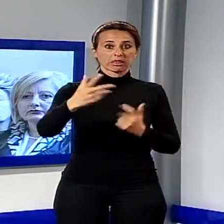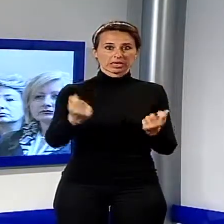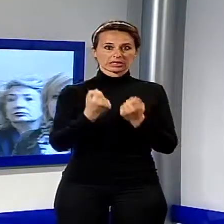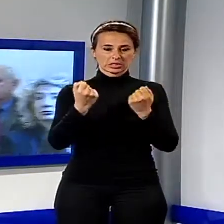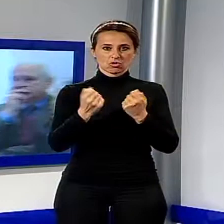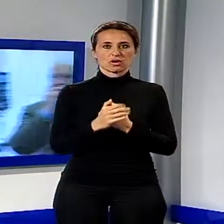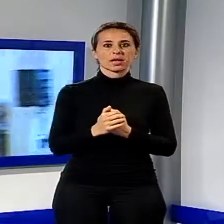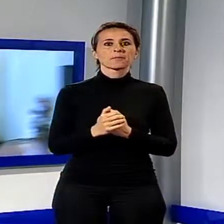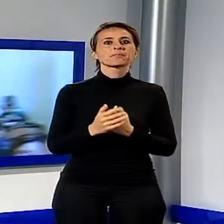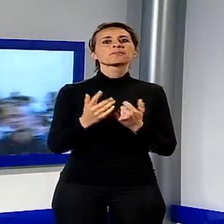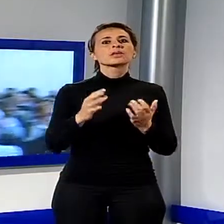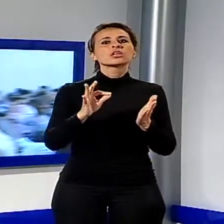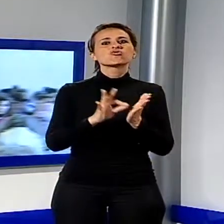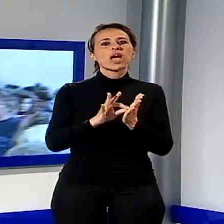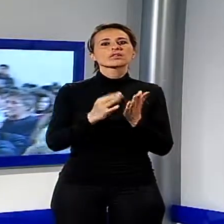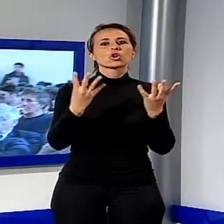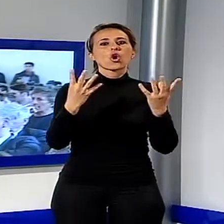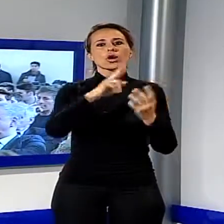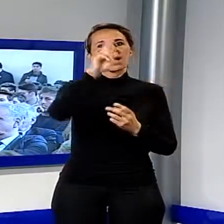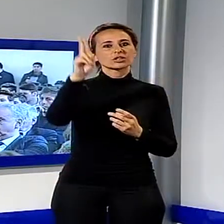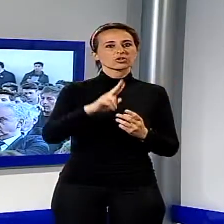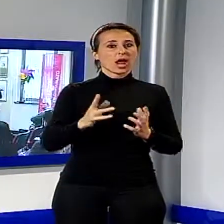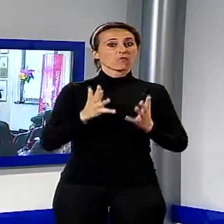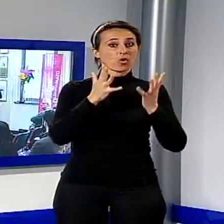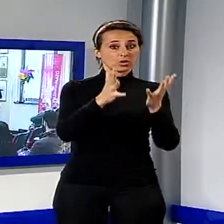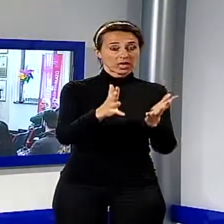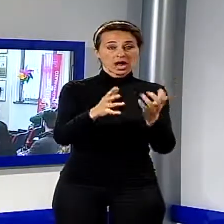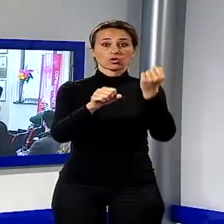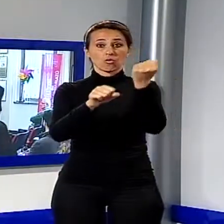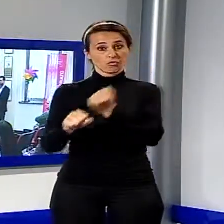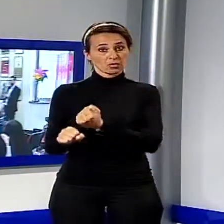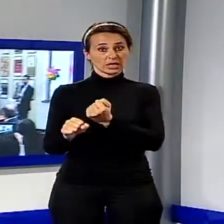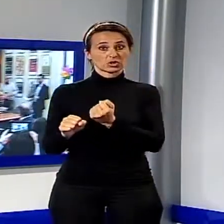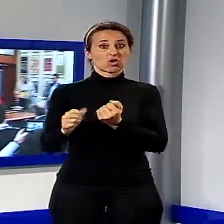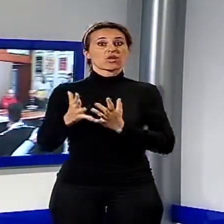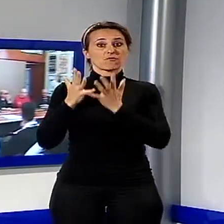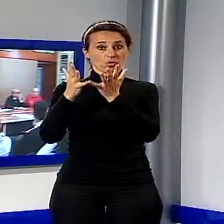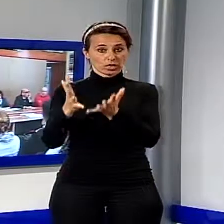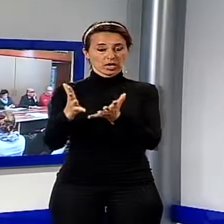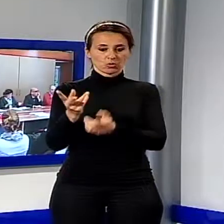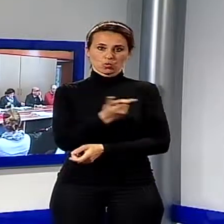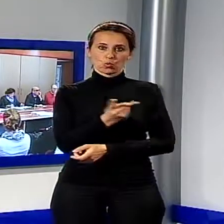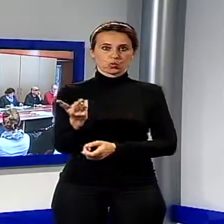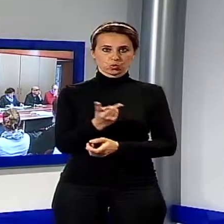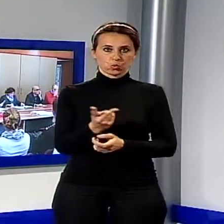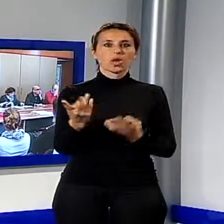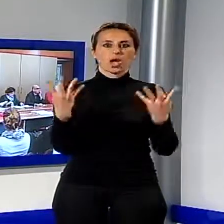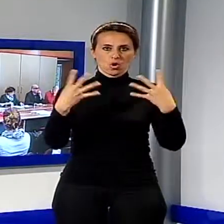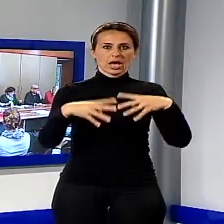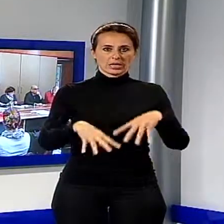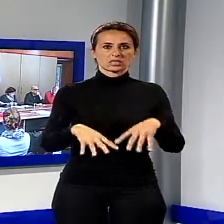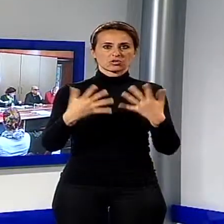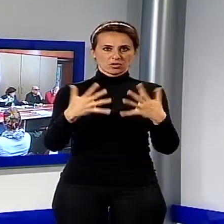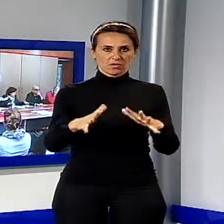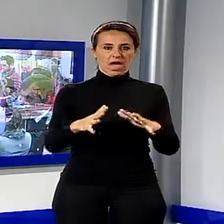Nazionale per il Volontariato e dalla Fondazione Volontariato e Partecipazione, è stato presentato in conferenza stampa da tutti i soggetti